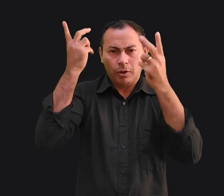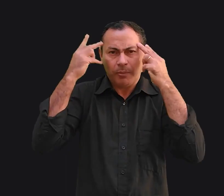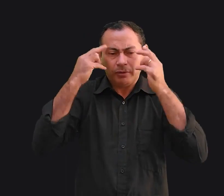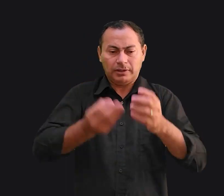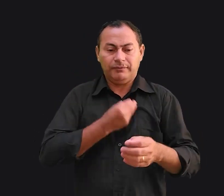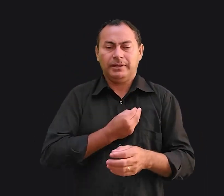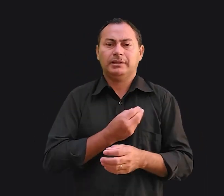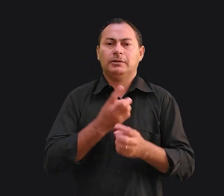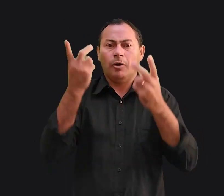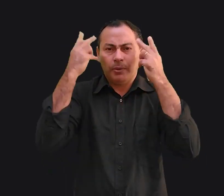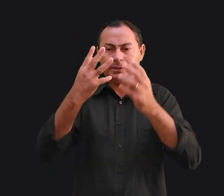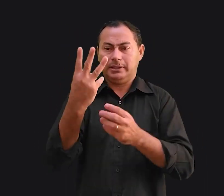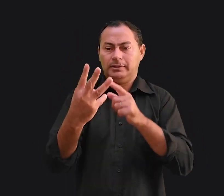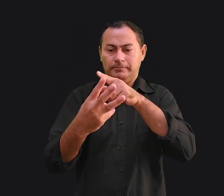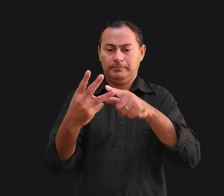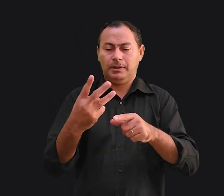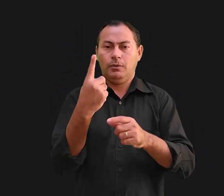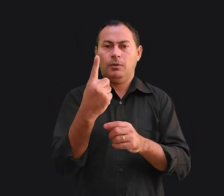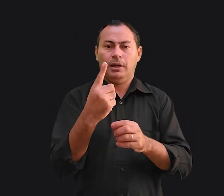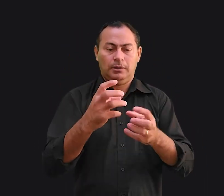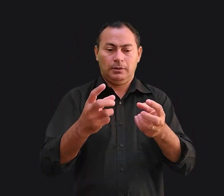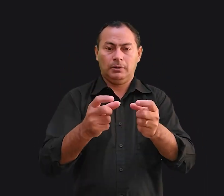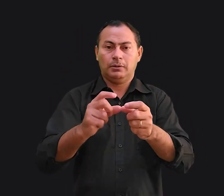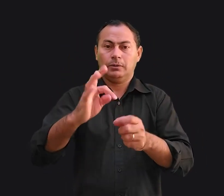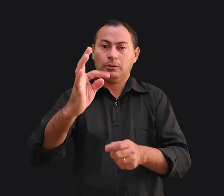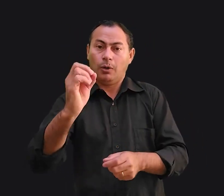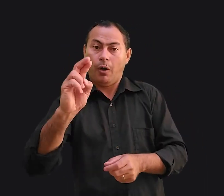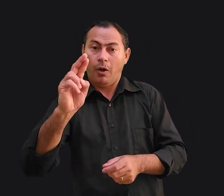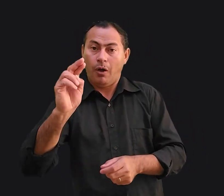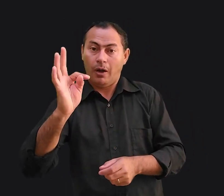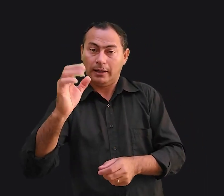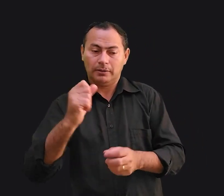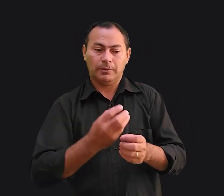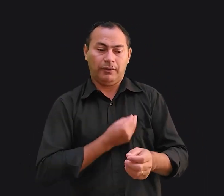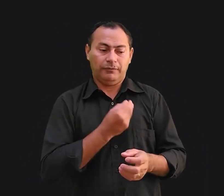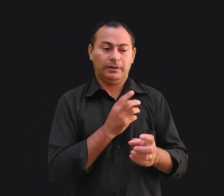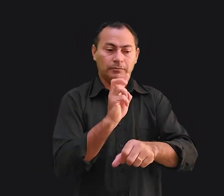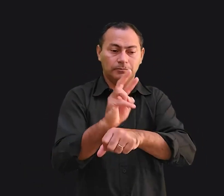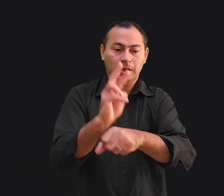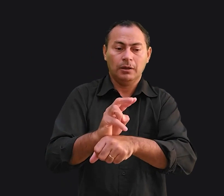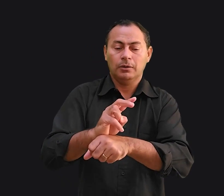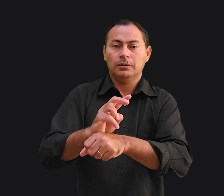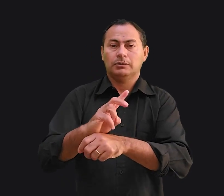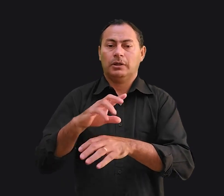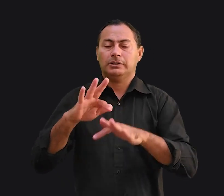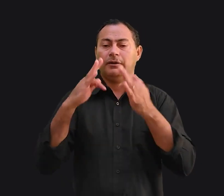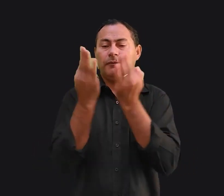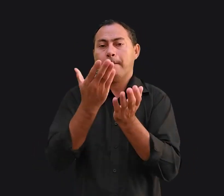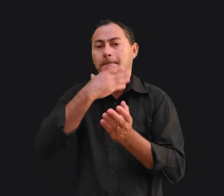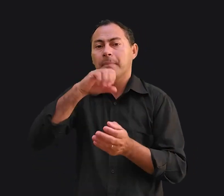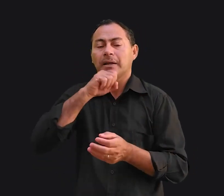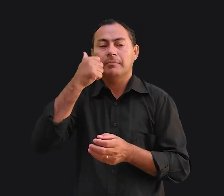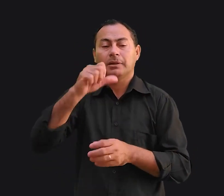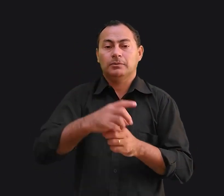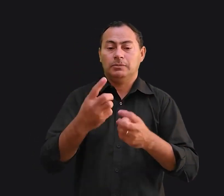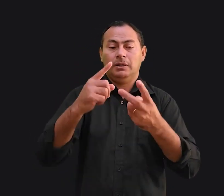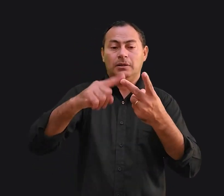vida em três partes. Como uma torta, passamos um terço da vida sendo cuidados pelos nossos pais. Outro terço passamos